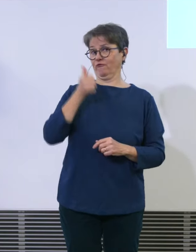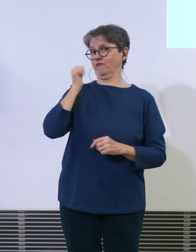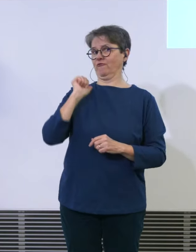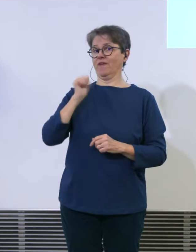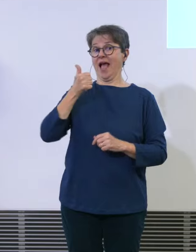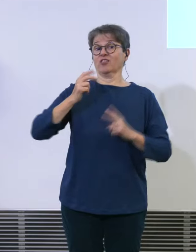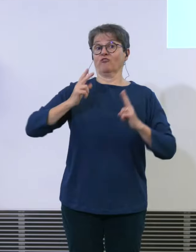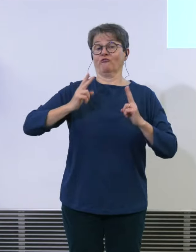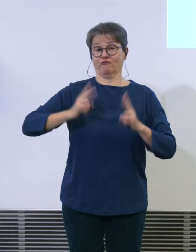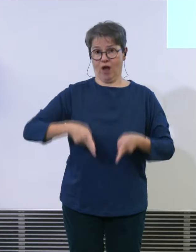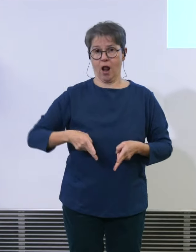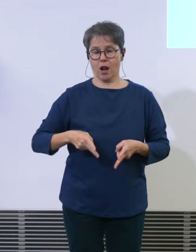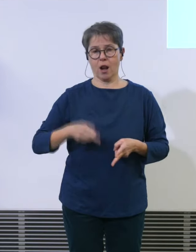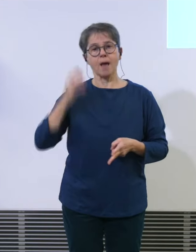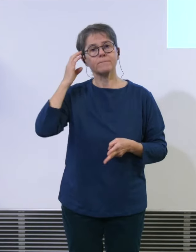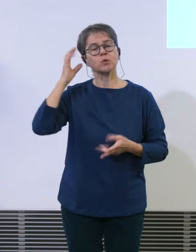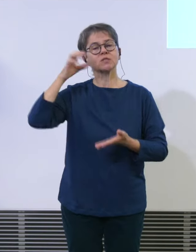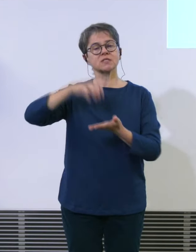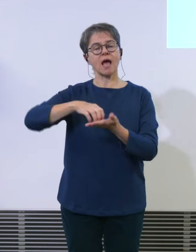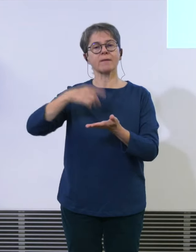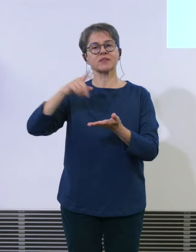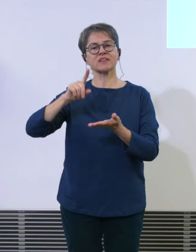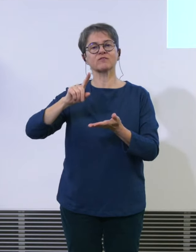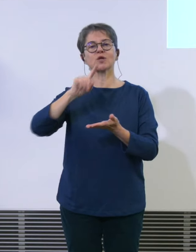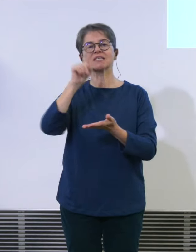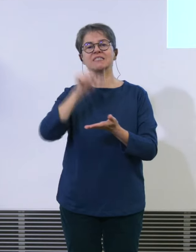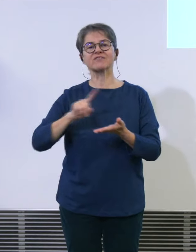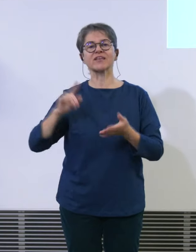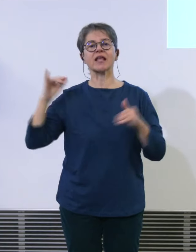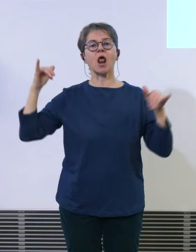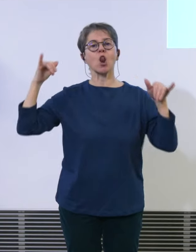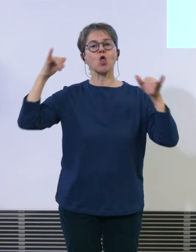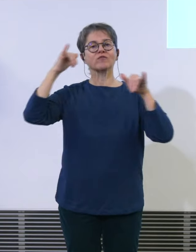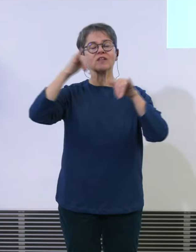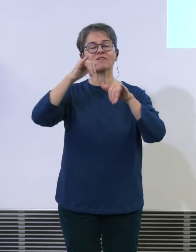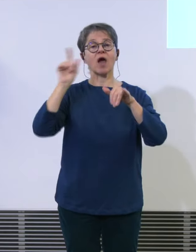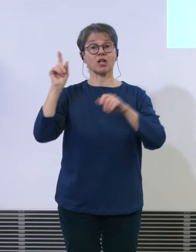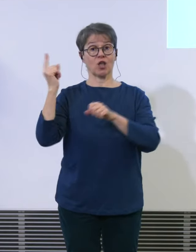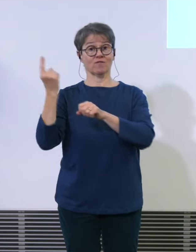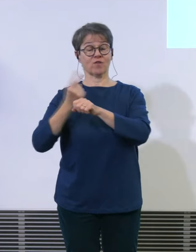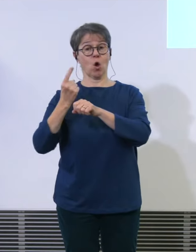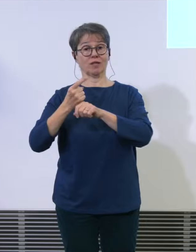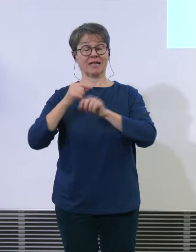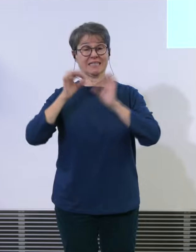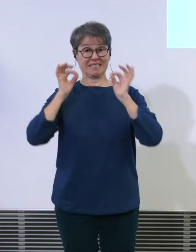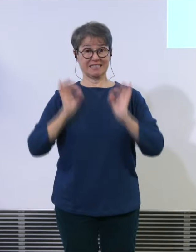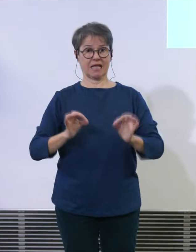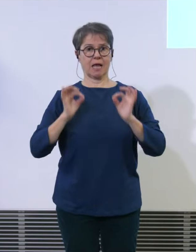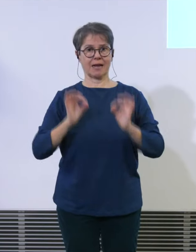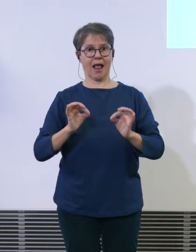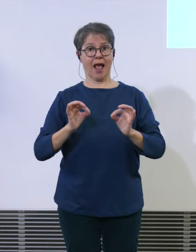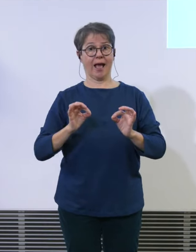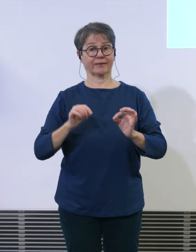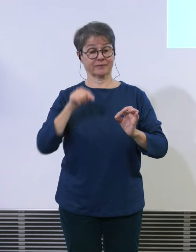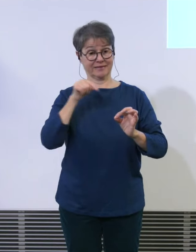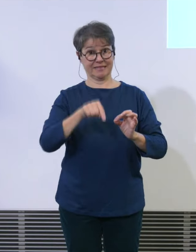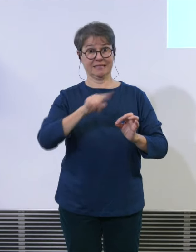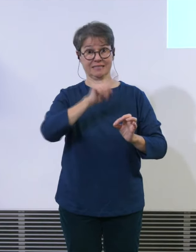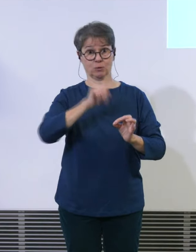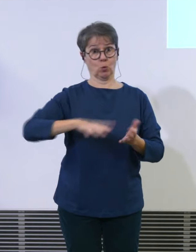bundesamt für zivilluftfahrt gefordert dass die sicherheitsmarsche am flughafen Zürich erhöht werden und